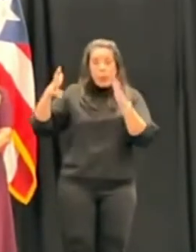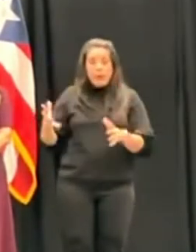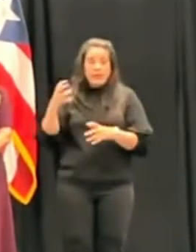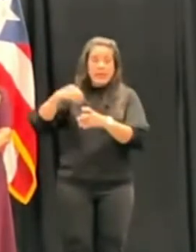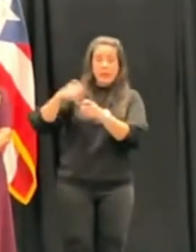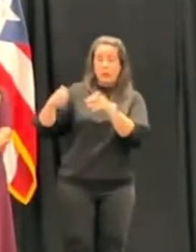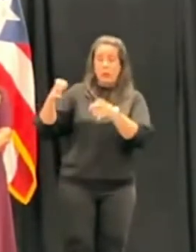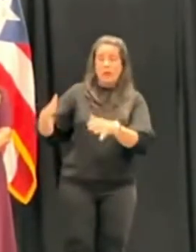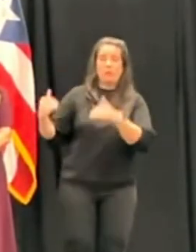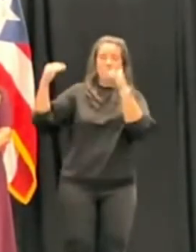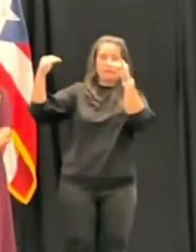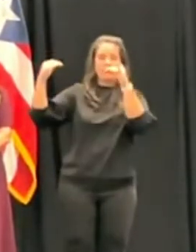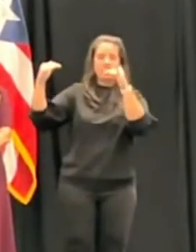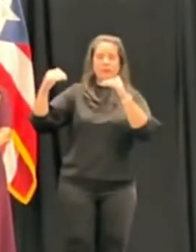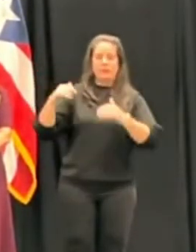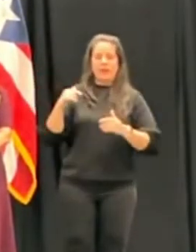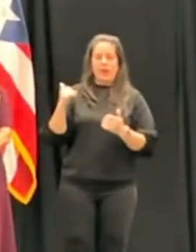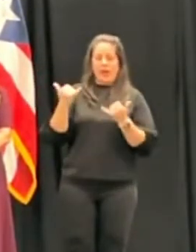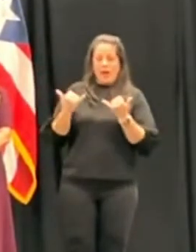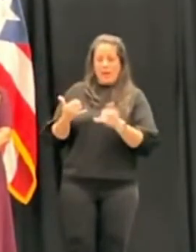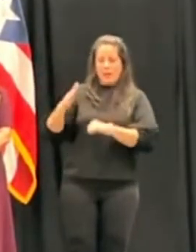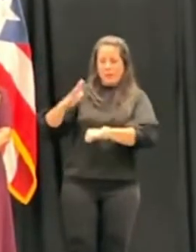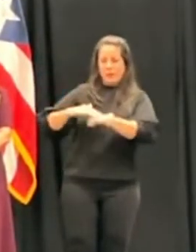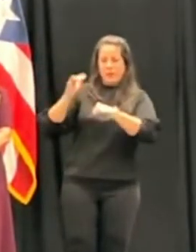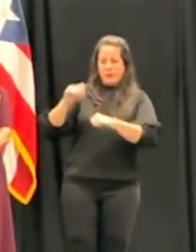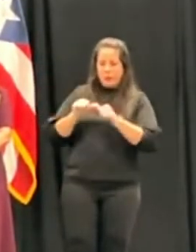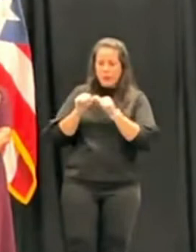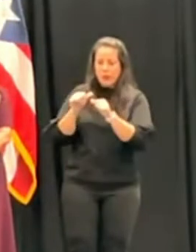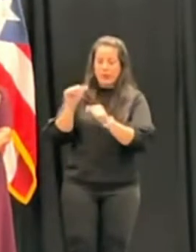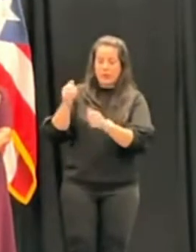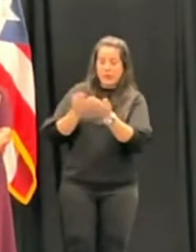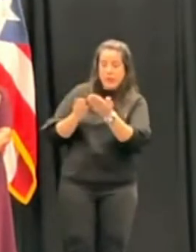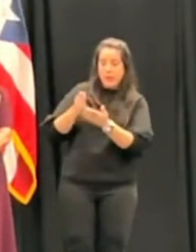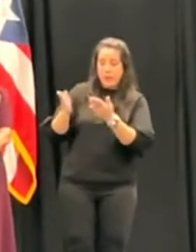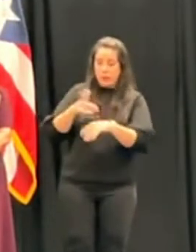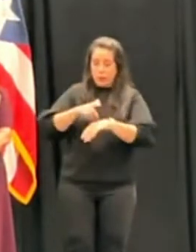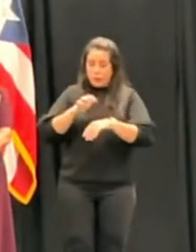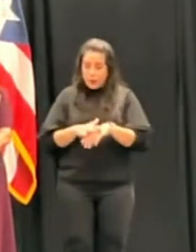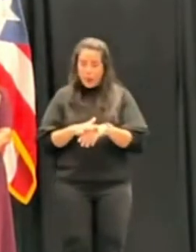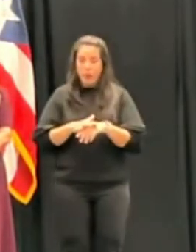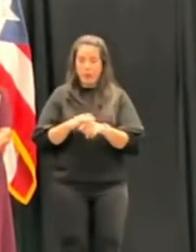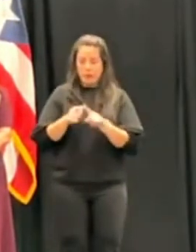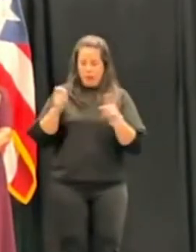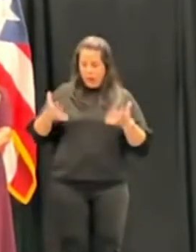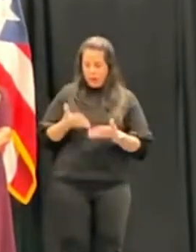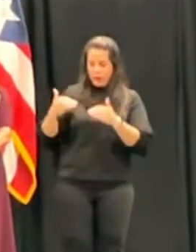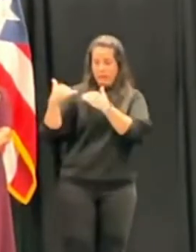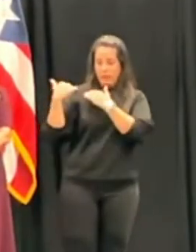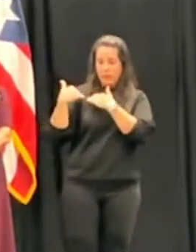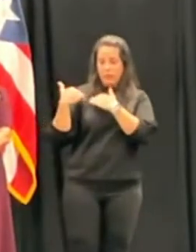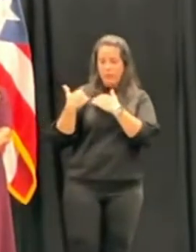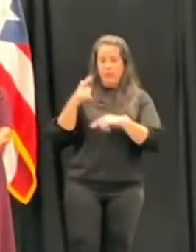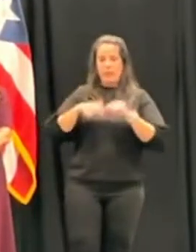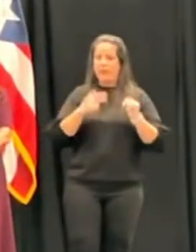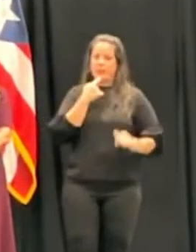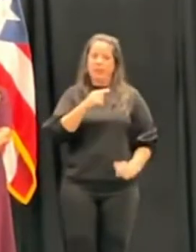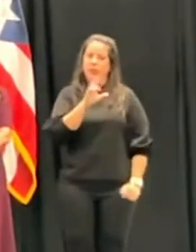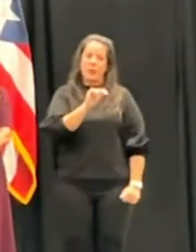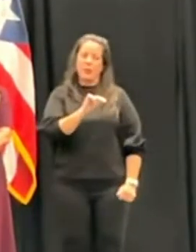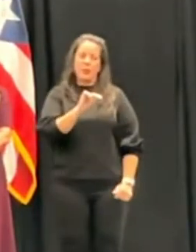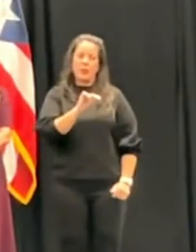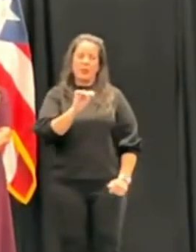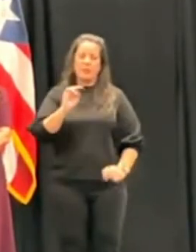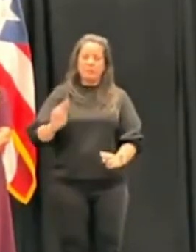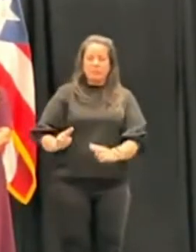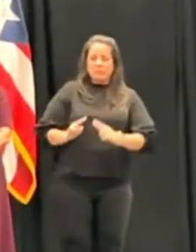Supremo. Ante este llamado de continuar sirviéndole a mi país desde esta imposición no podía decir que no. Es